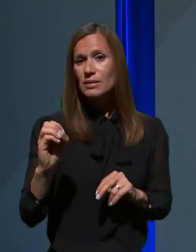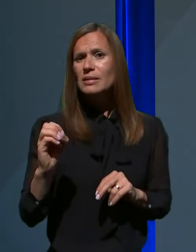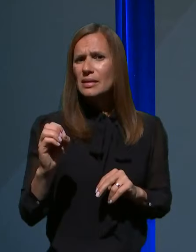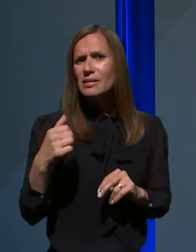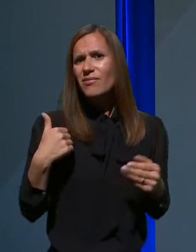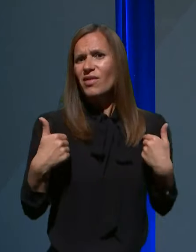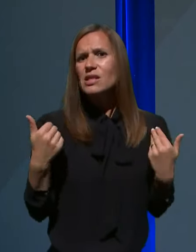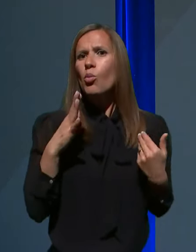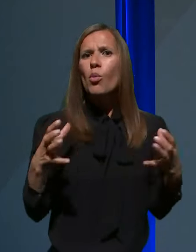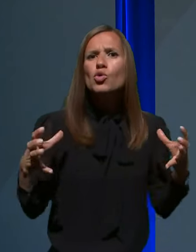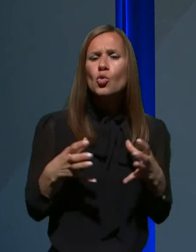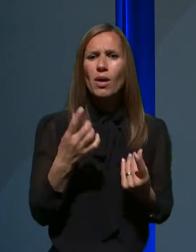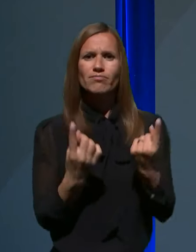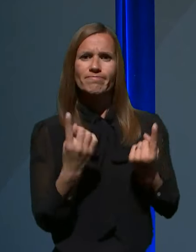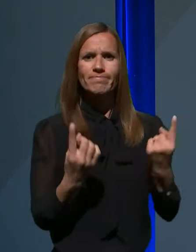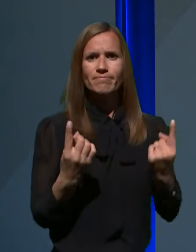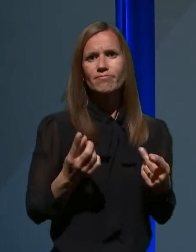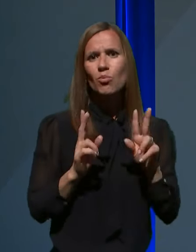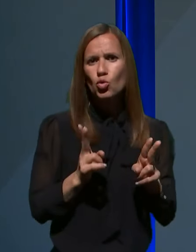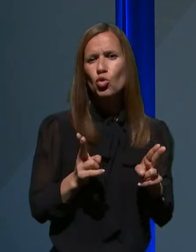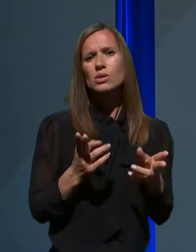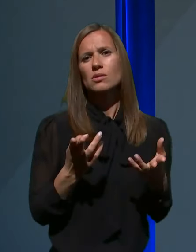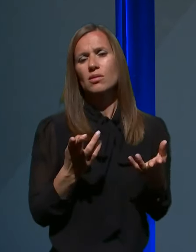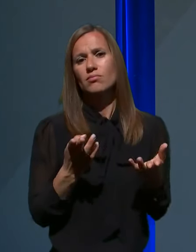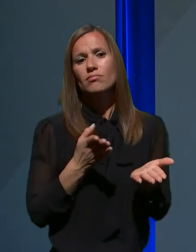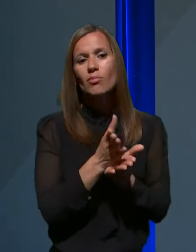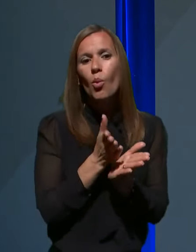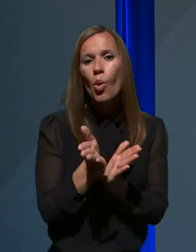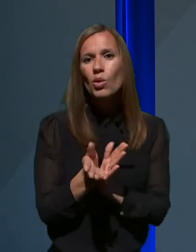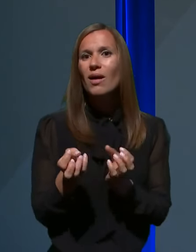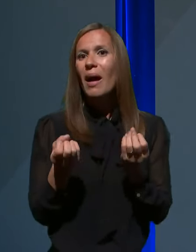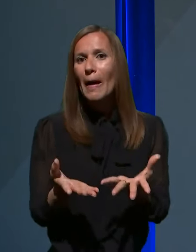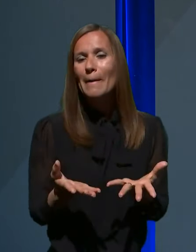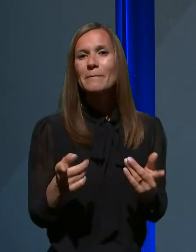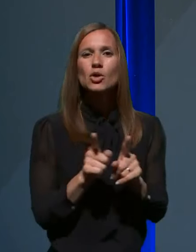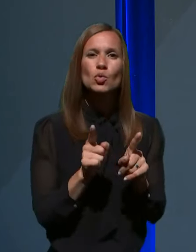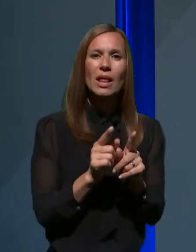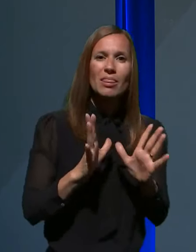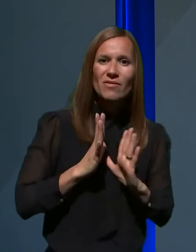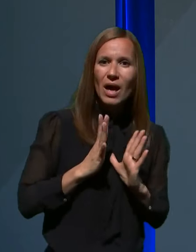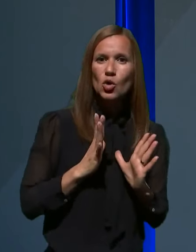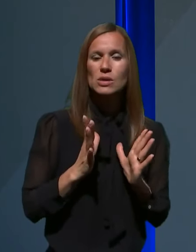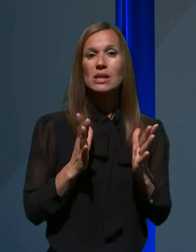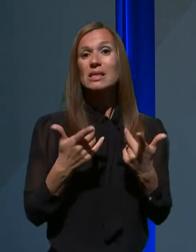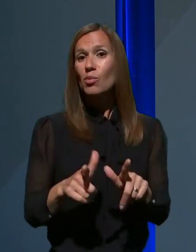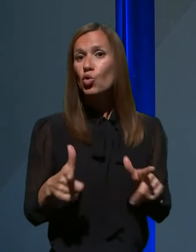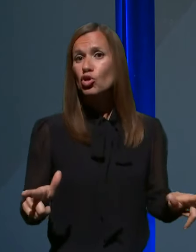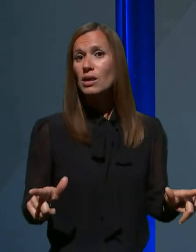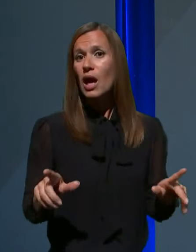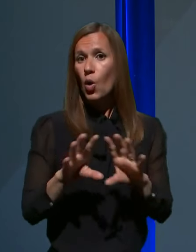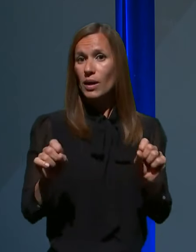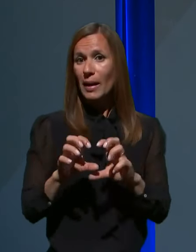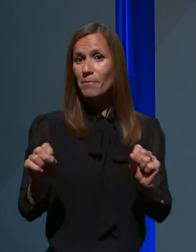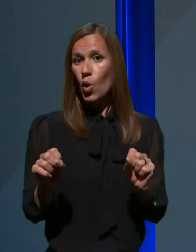možnosti in poti in tudi pasti sproščanja ukrepov, ki so pač na